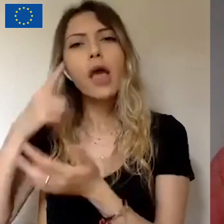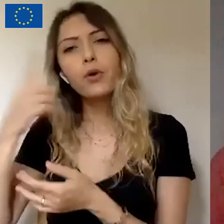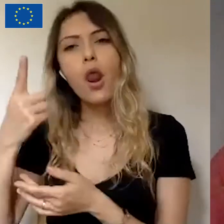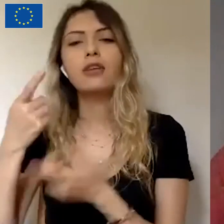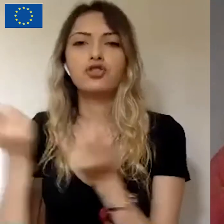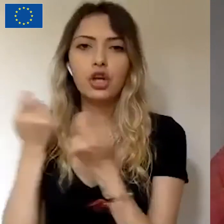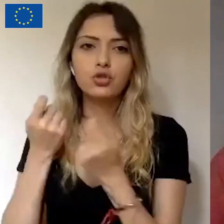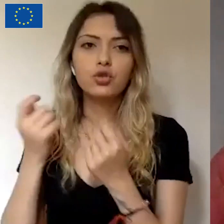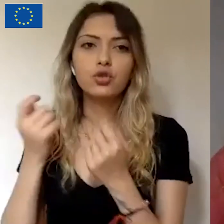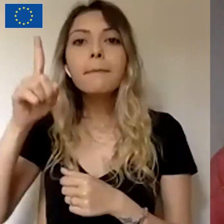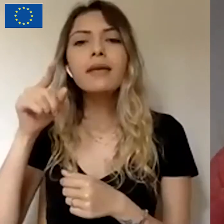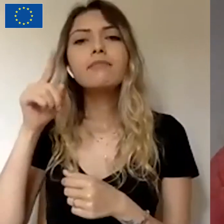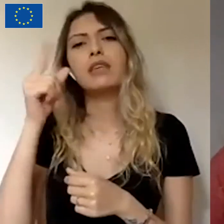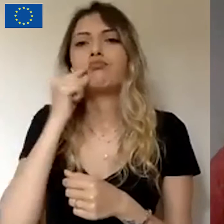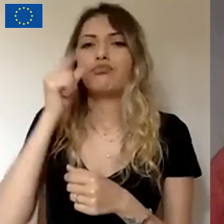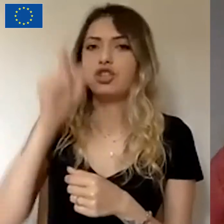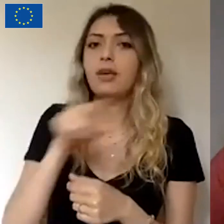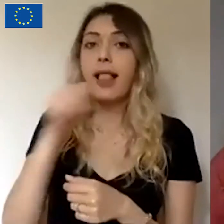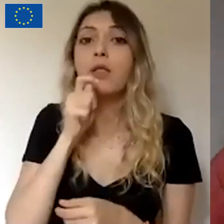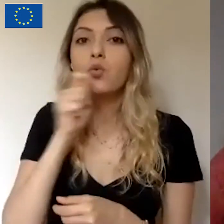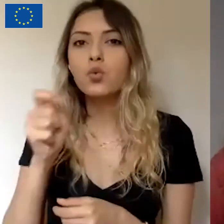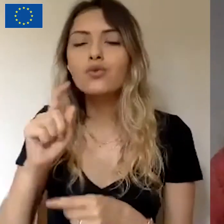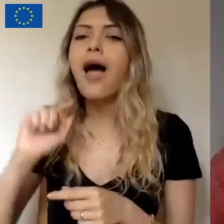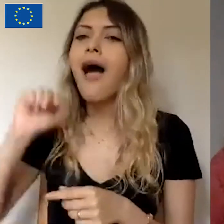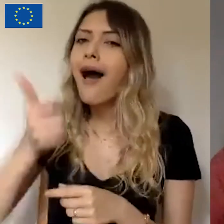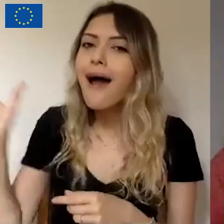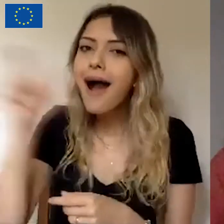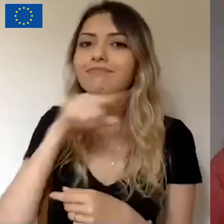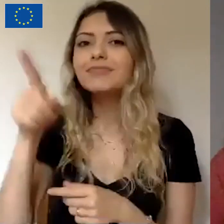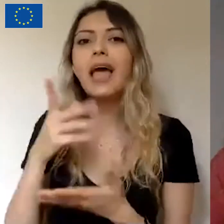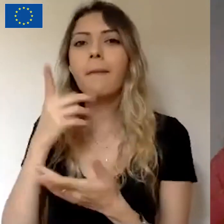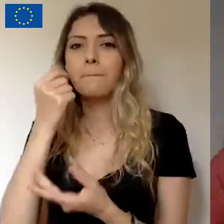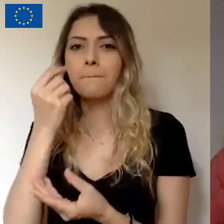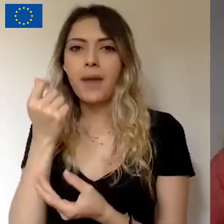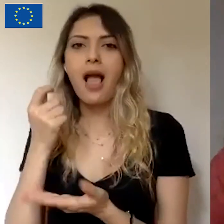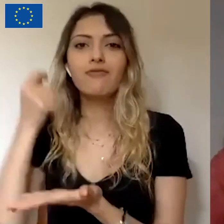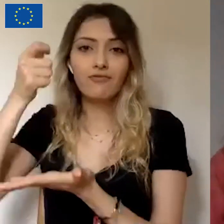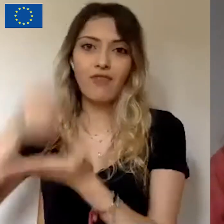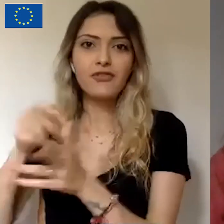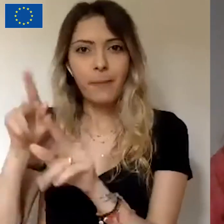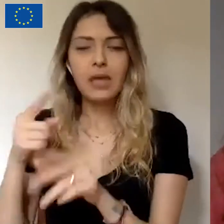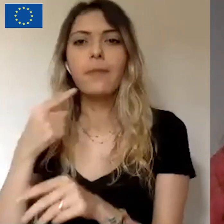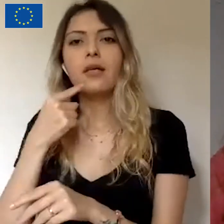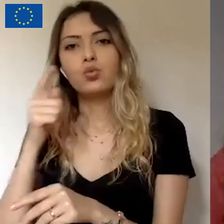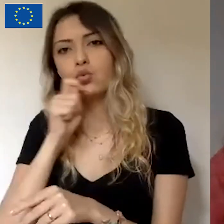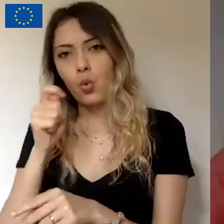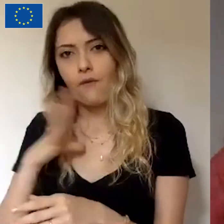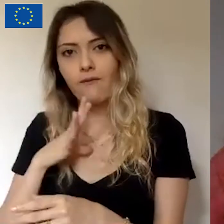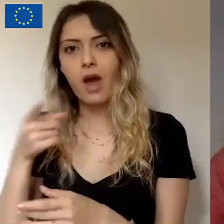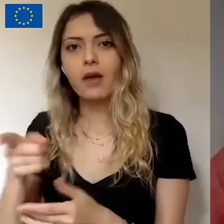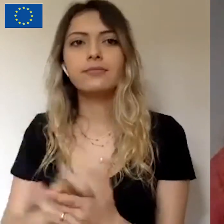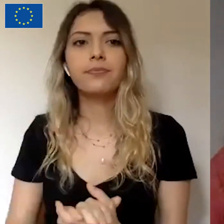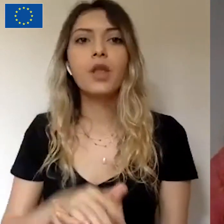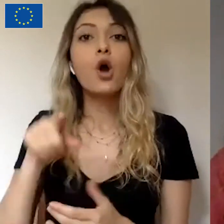de destek olma sözü veriyor ve sonrasında her ay hesabından o verdiği söz verdiği miktarda para çekiliyor. Bu da mesela süre gelen